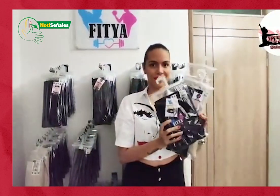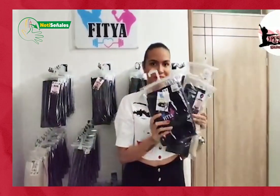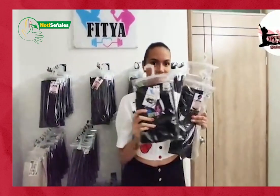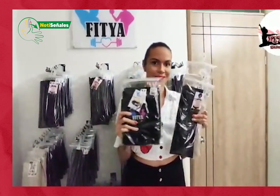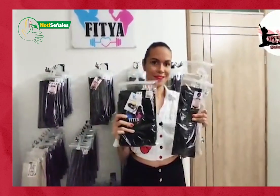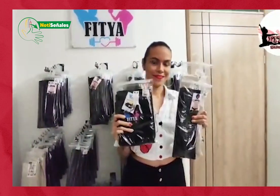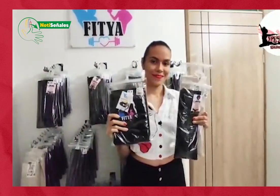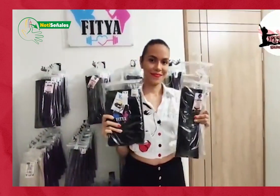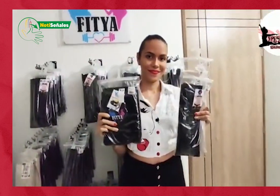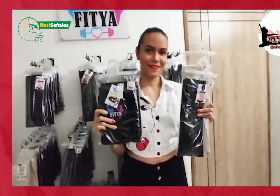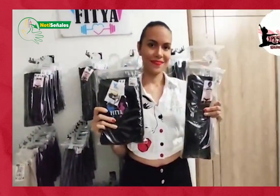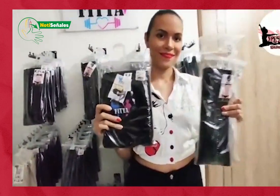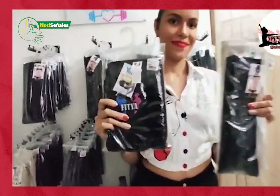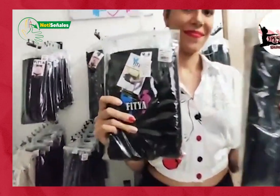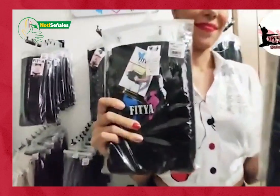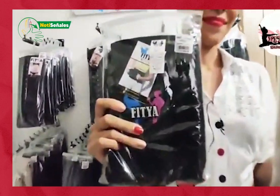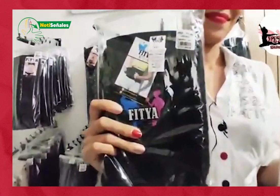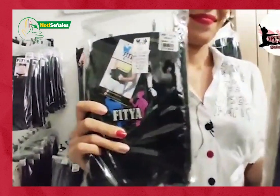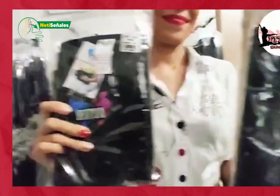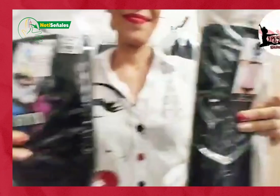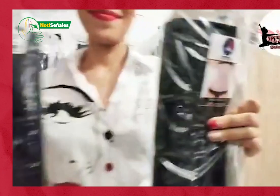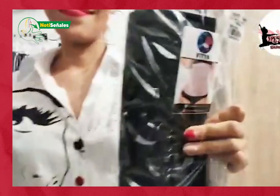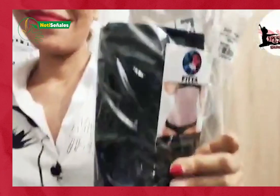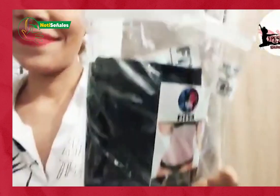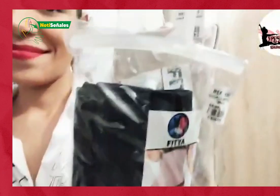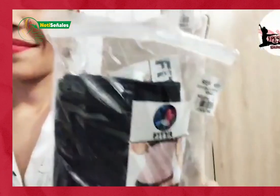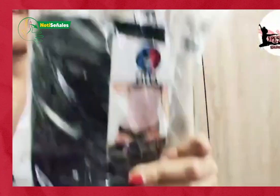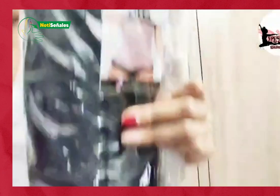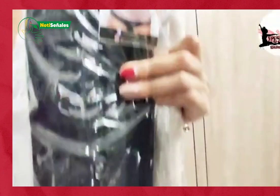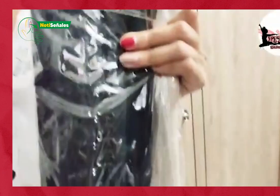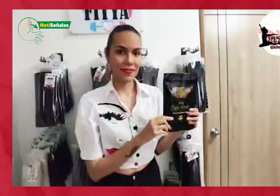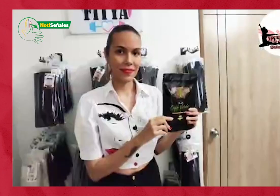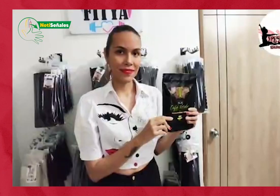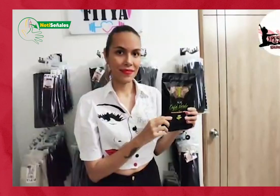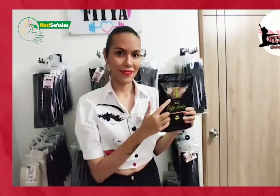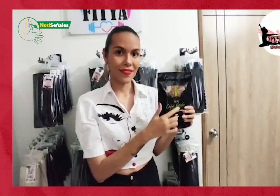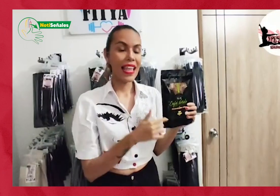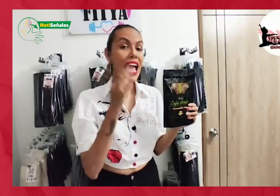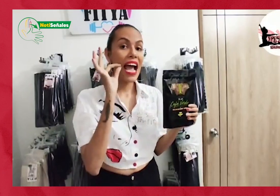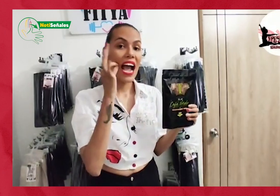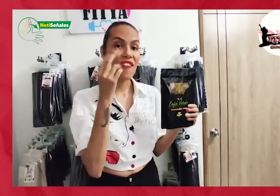café verde,